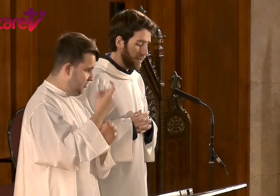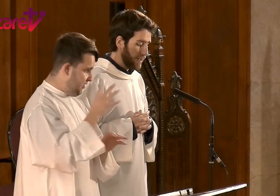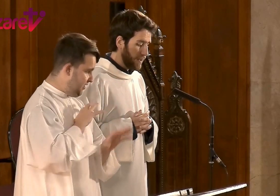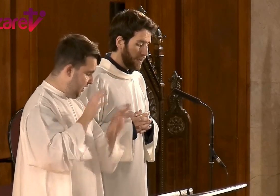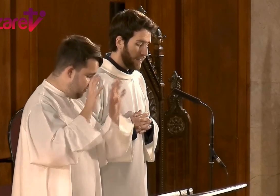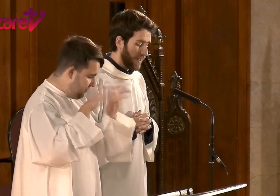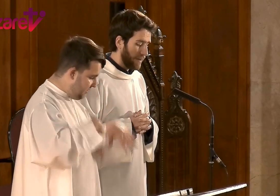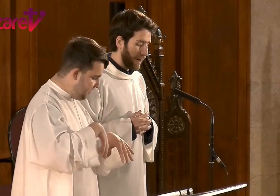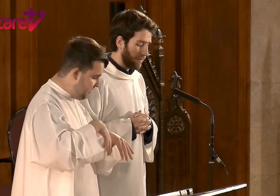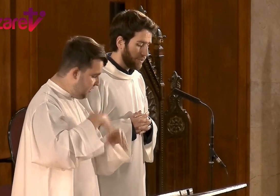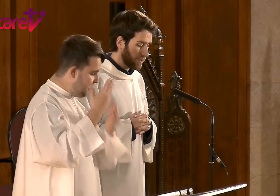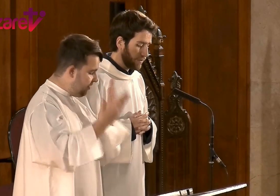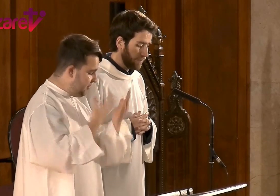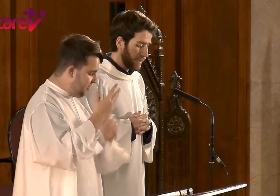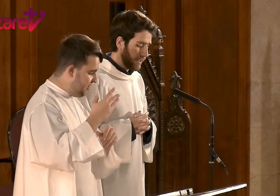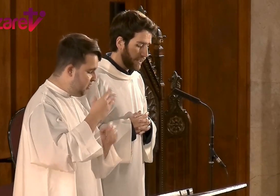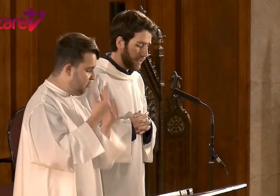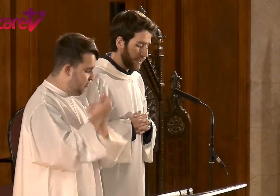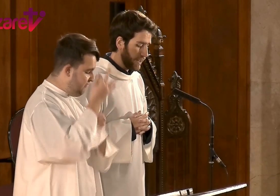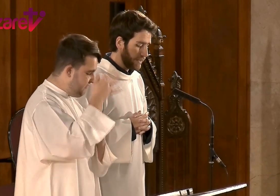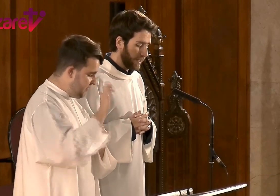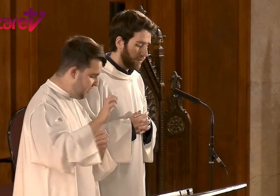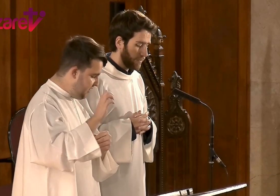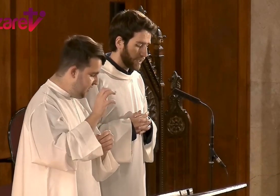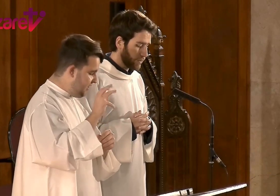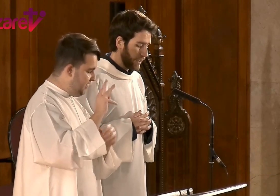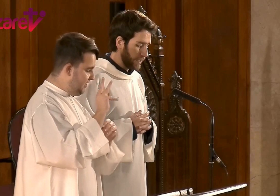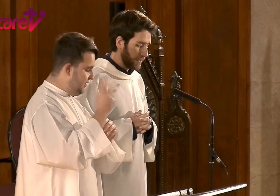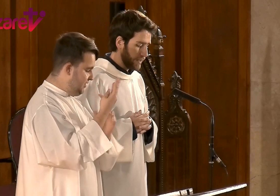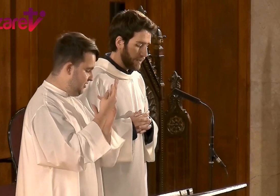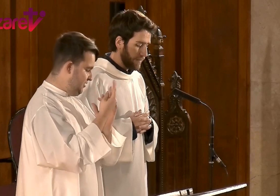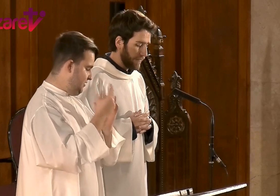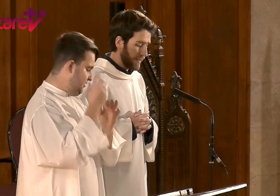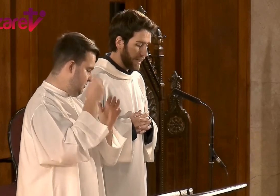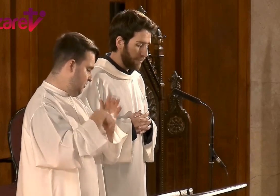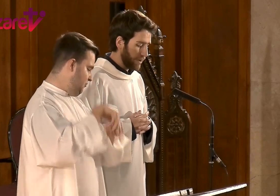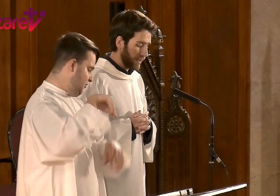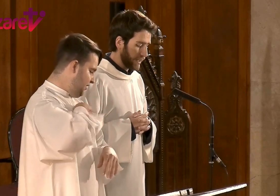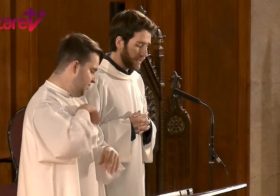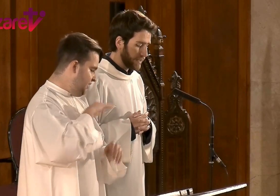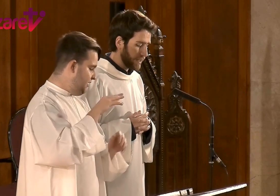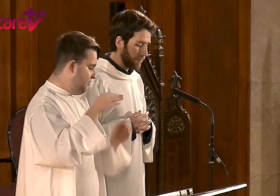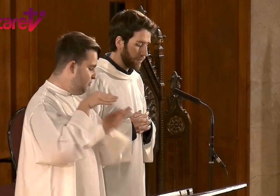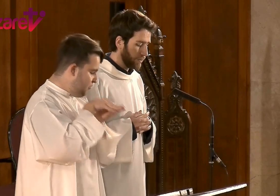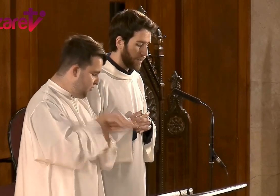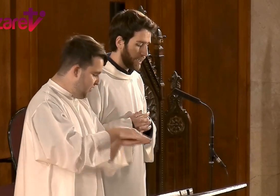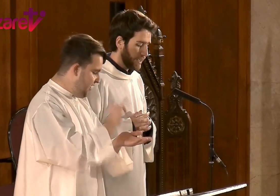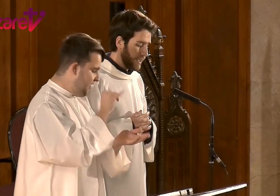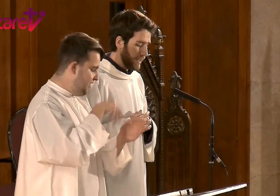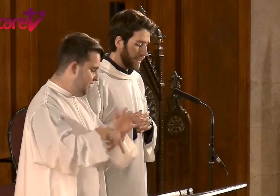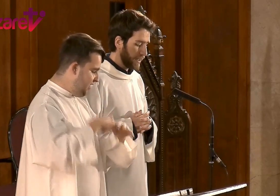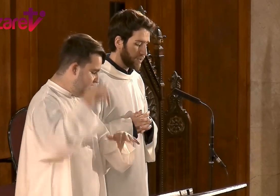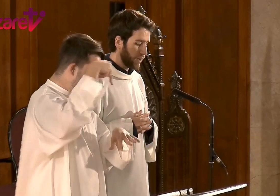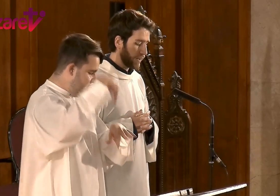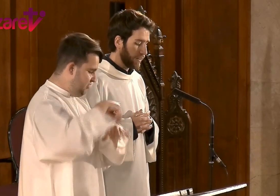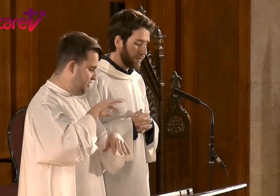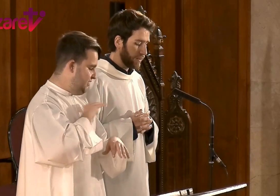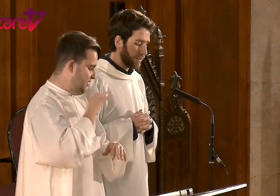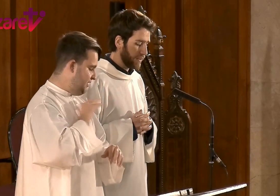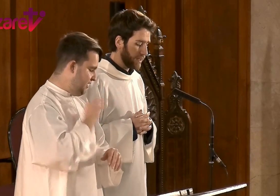celebraremos con fe el tridu pascual de la muerte, sepultura y resurrección del